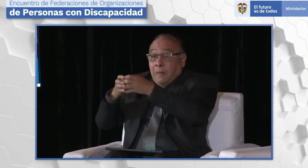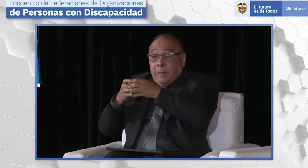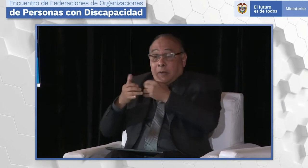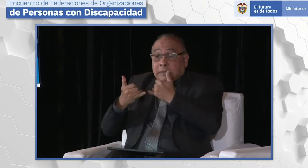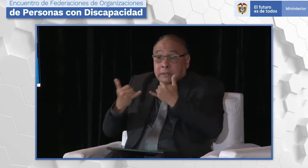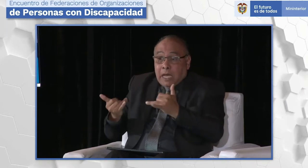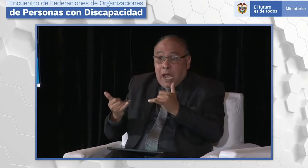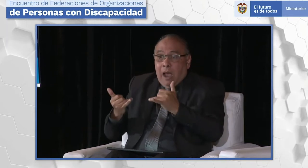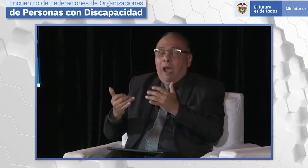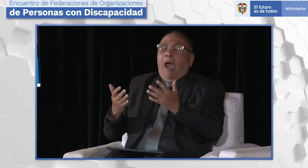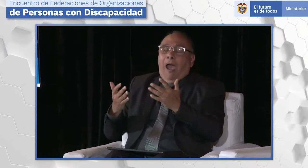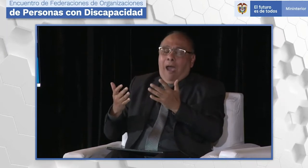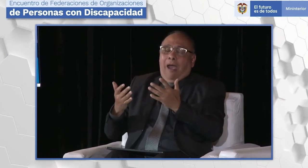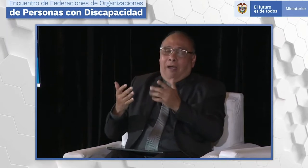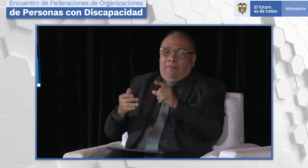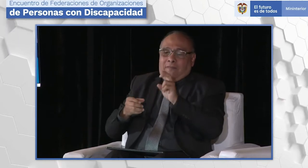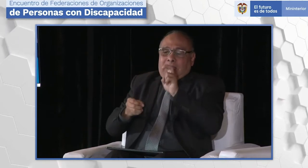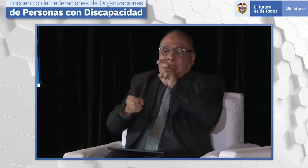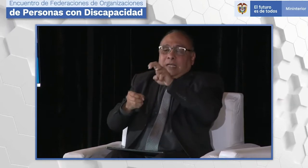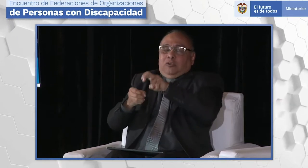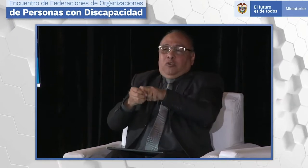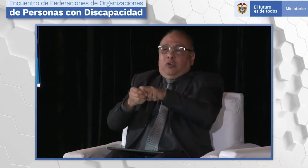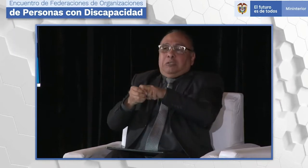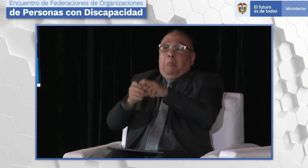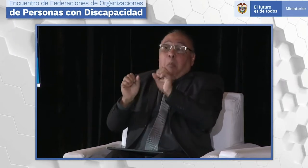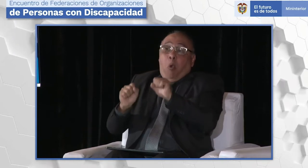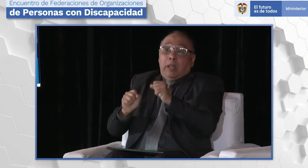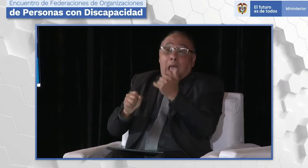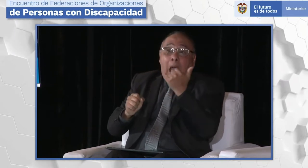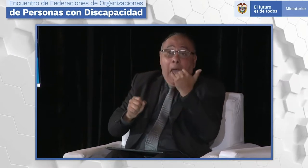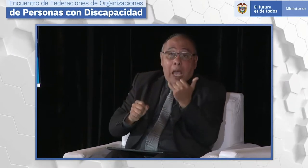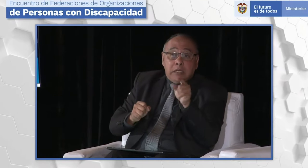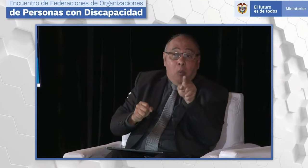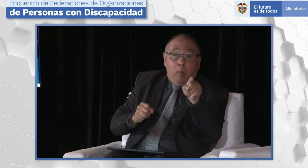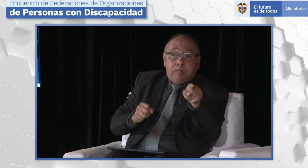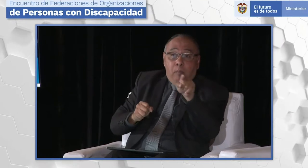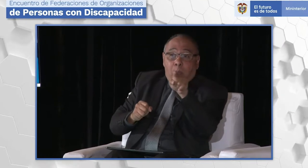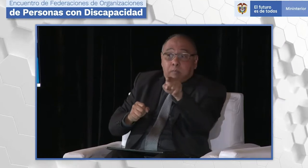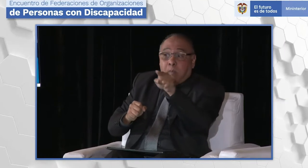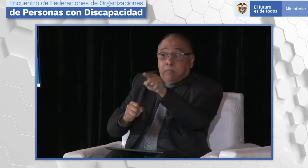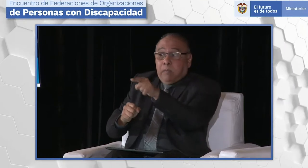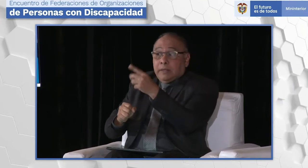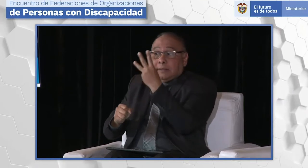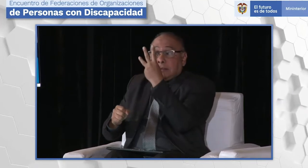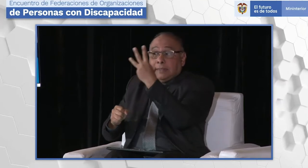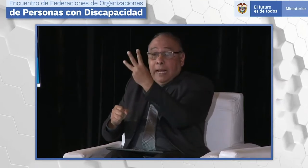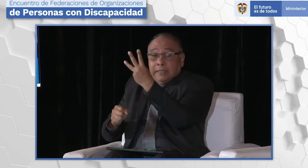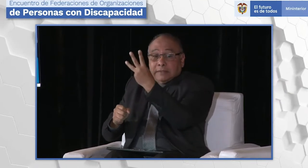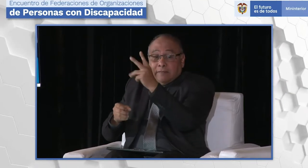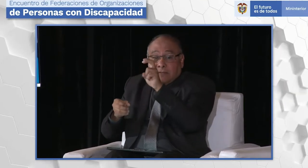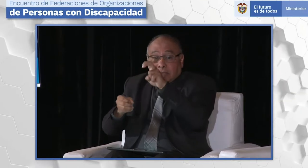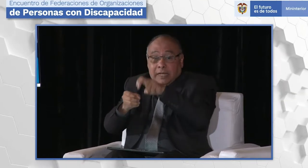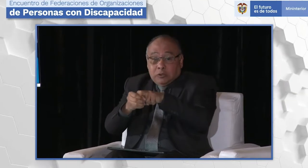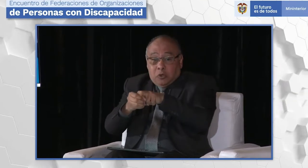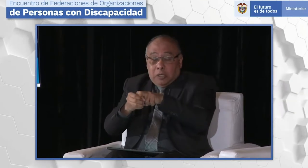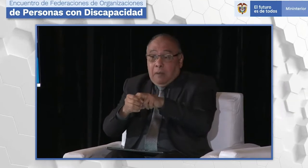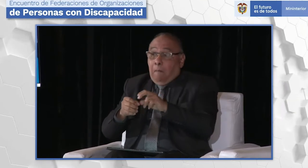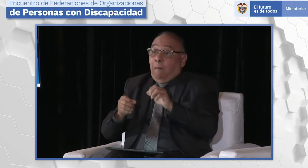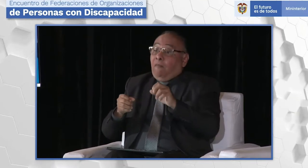Entonces, ya cuando estas asociaciones hacen parte de esta federación, si de pronto a nivel territorial existen